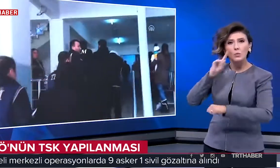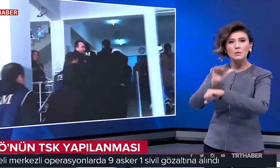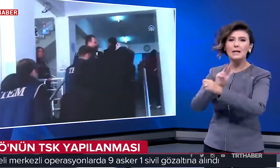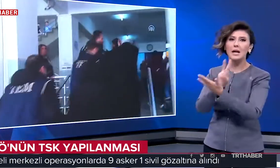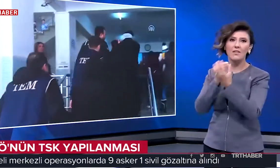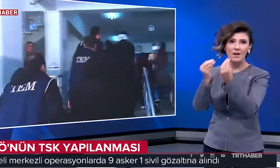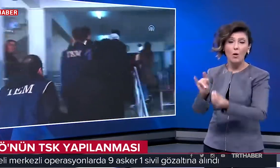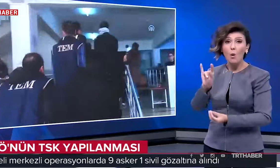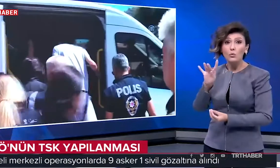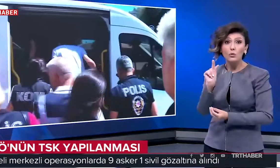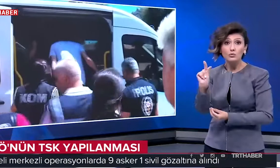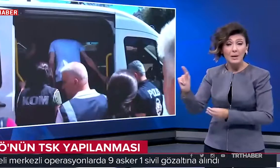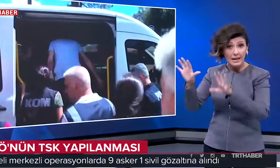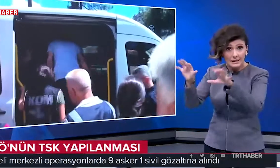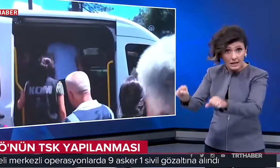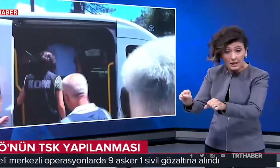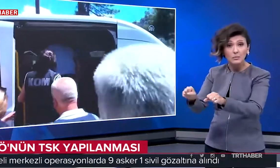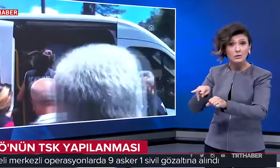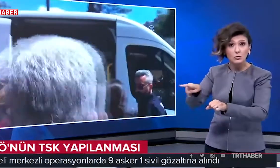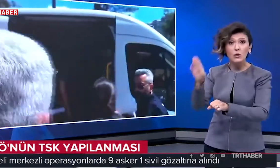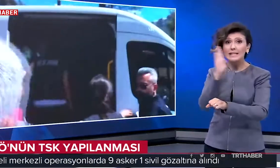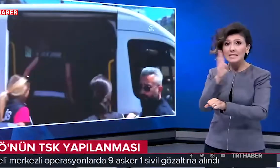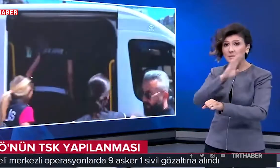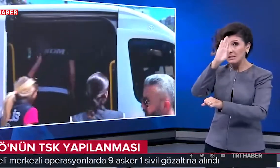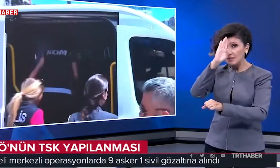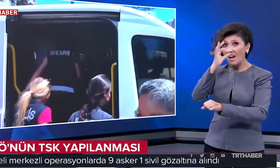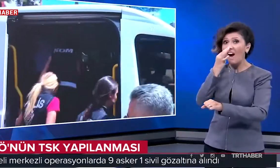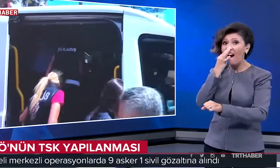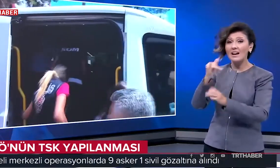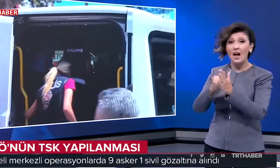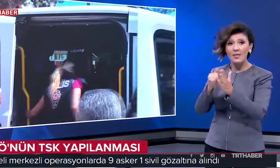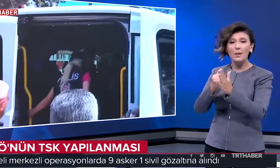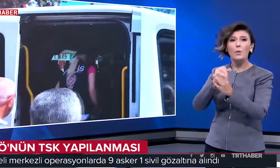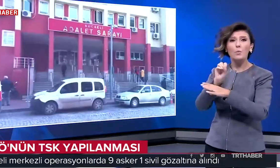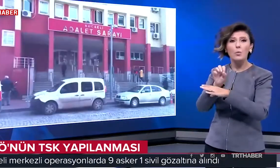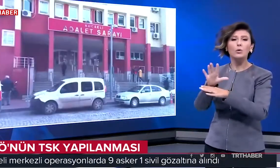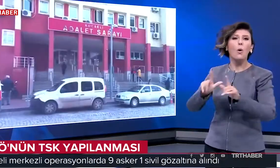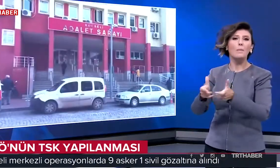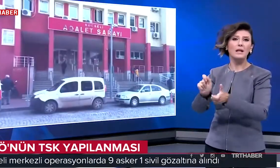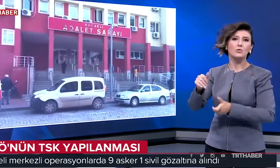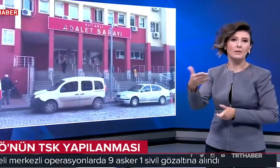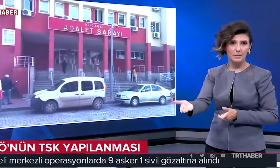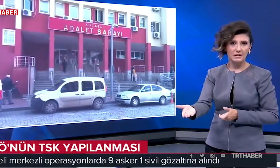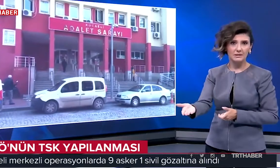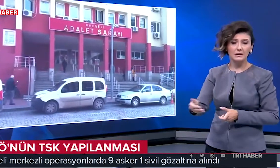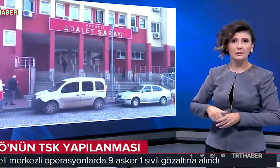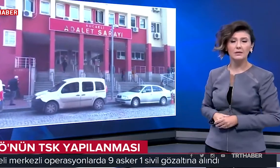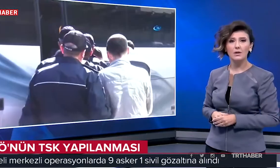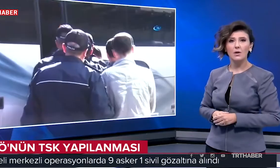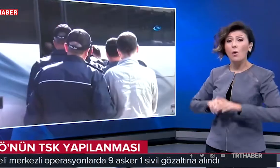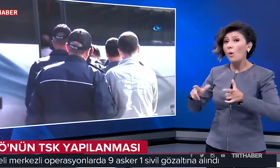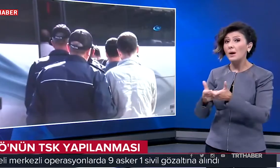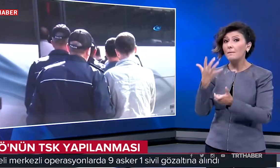kararı verildi. 14 şüphelinin yakalanmasına yönelik Kocaeli, İstanbul, Ankara, Gaziantep ve Muğla'da operasyonlar gerçekleştirildi.